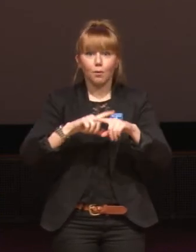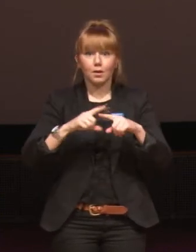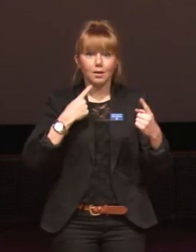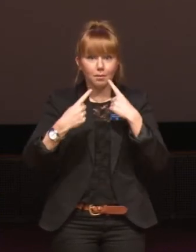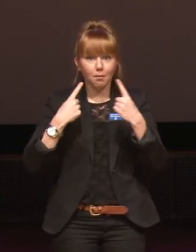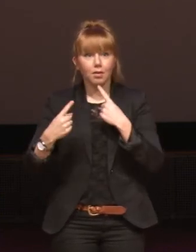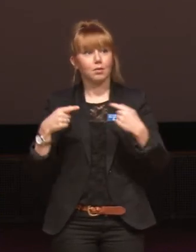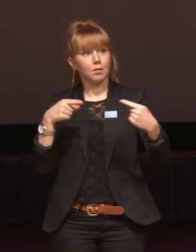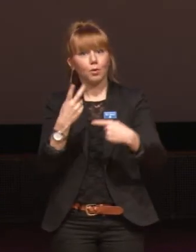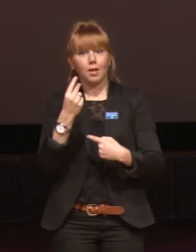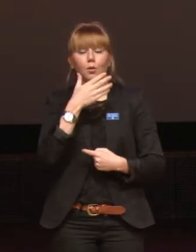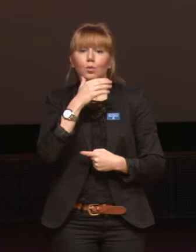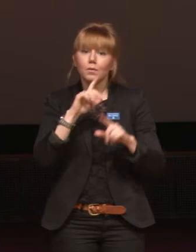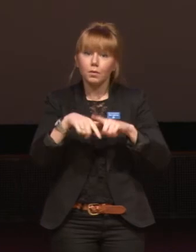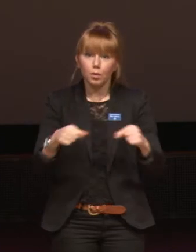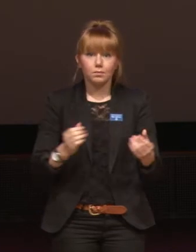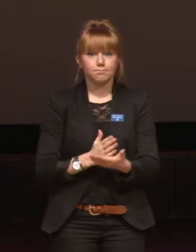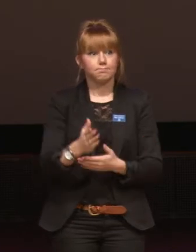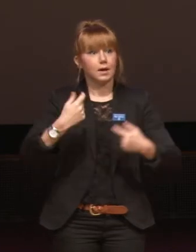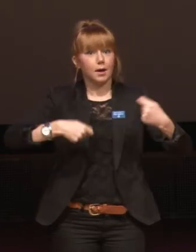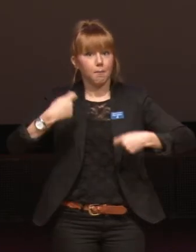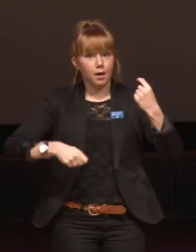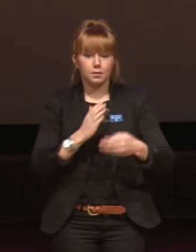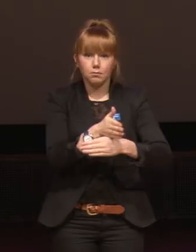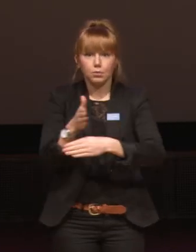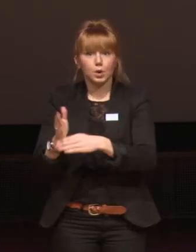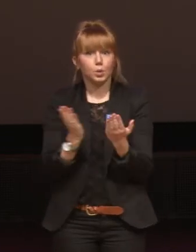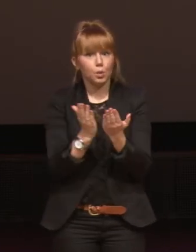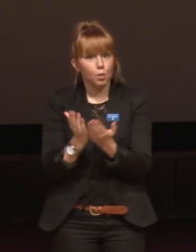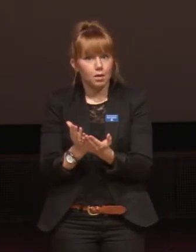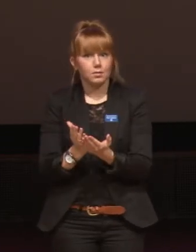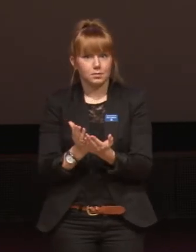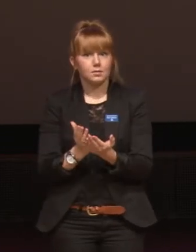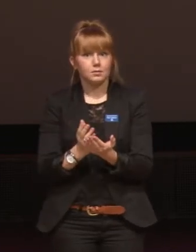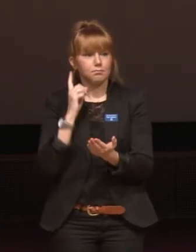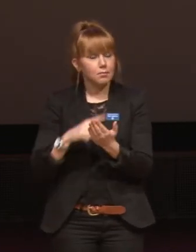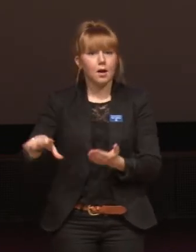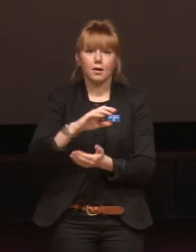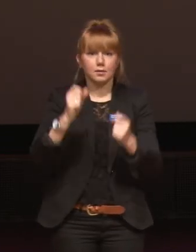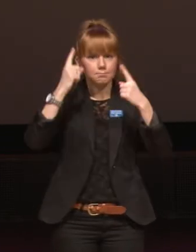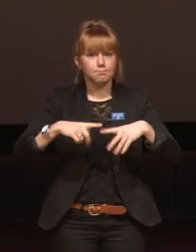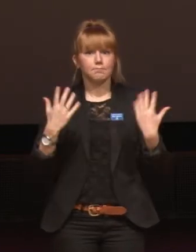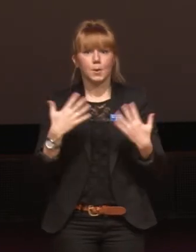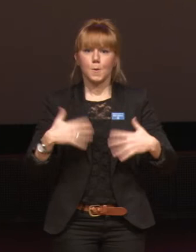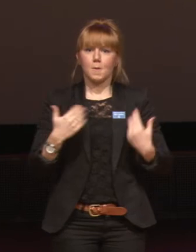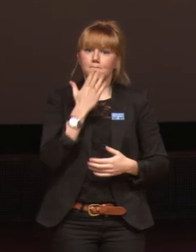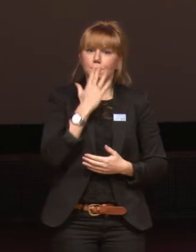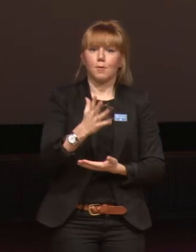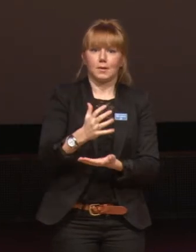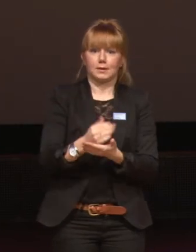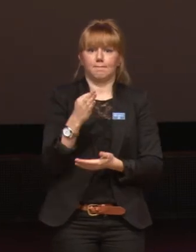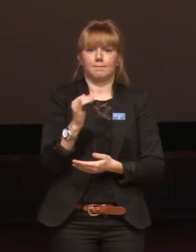mot andra ungdomsförbund, genomför kampanjer, besöker skolor bara för att alla ska fatta vilket jäkla bra parti FI är.